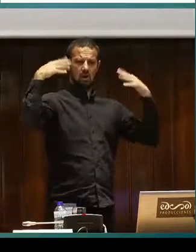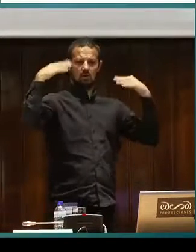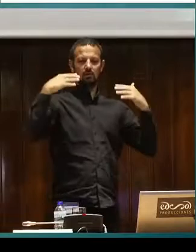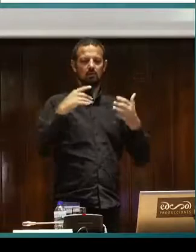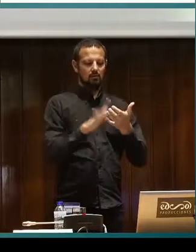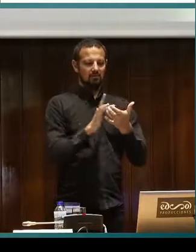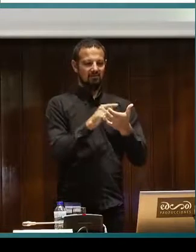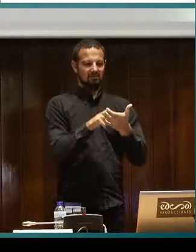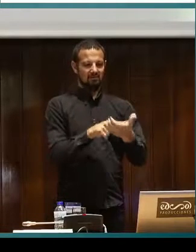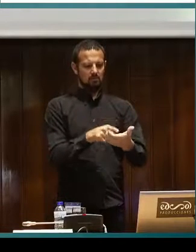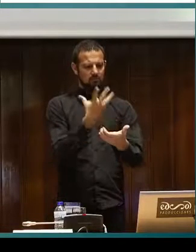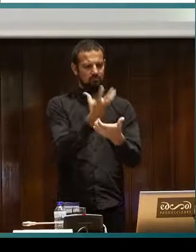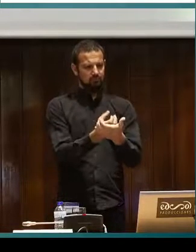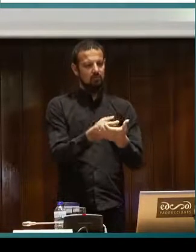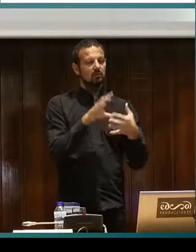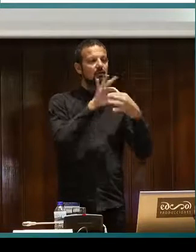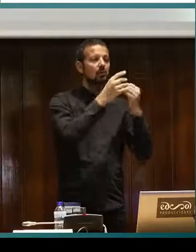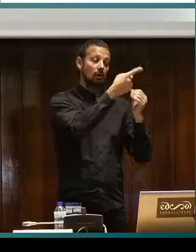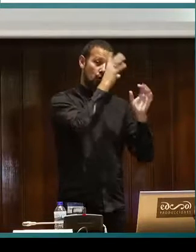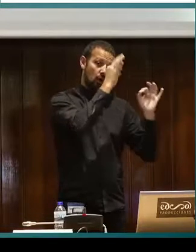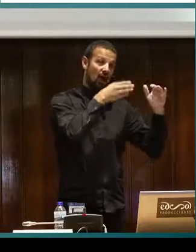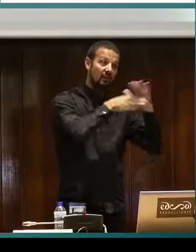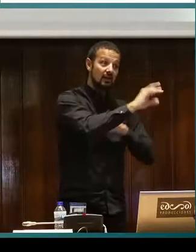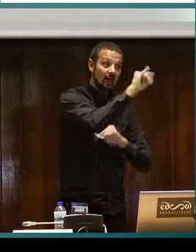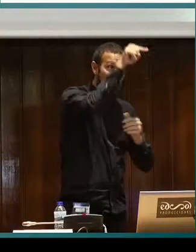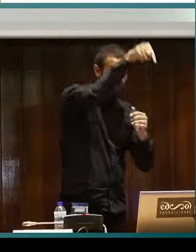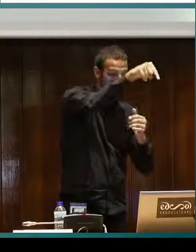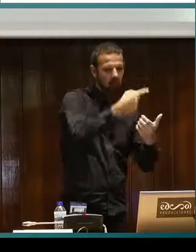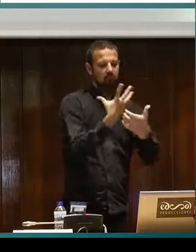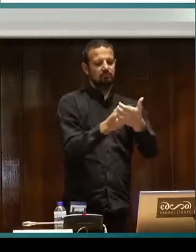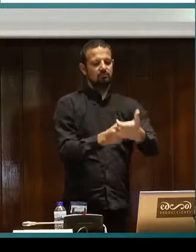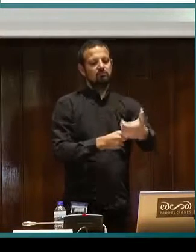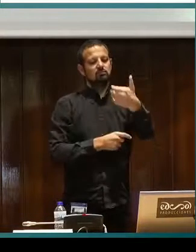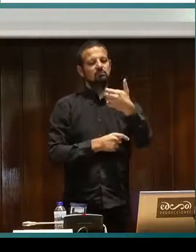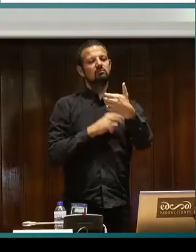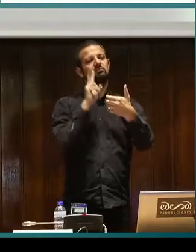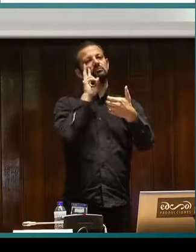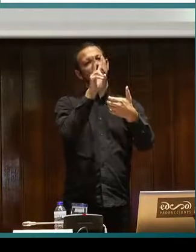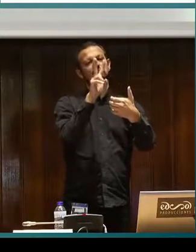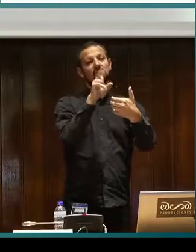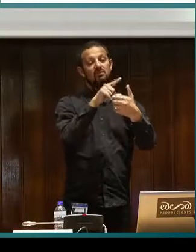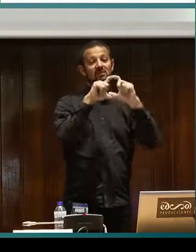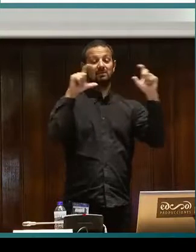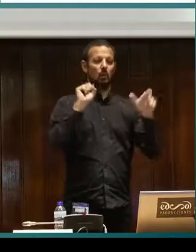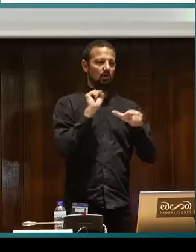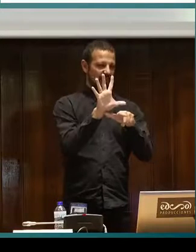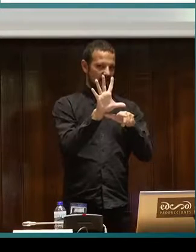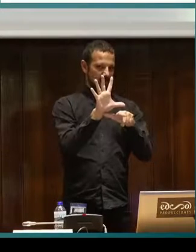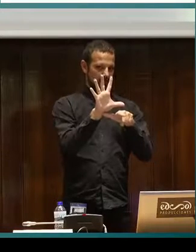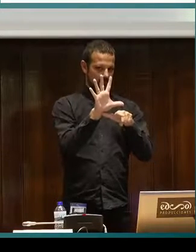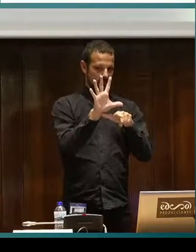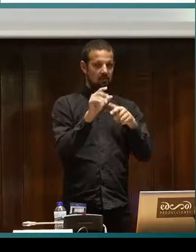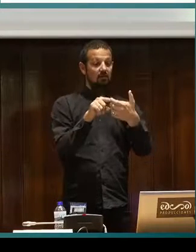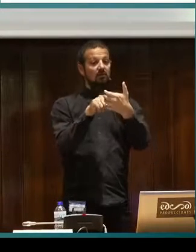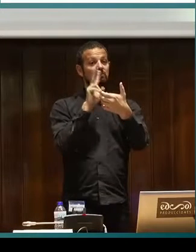referir cuando hablamos de cine. Y estoy hablando de cine accesible no en la propia pantalla del cine, sino a través de determinados dispositivos, como es el